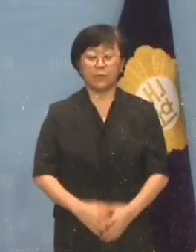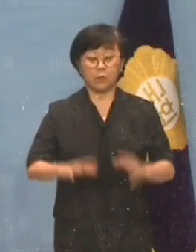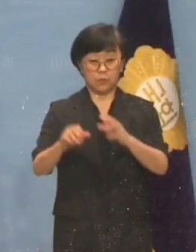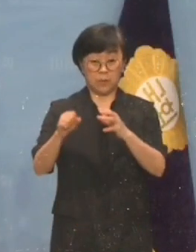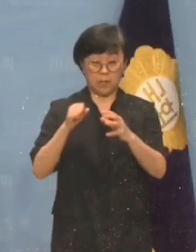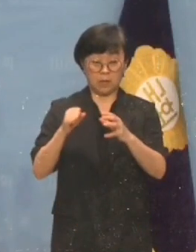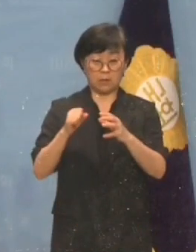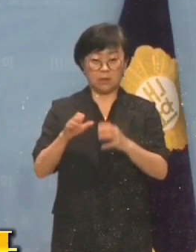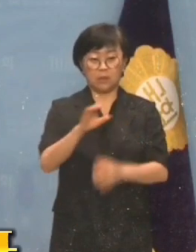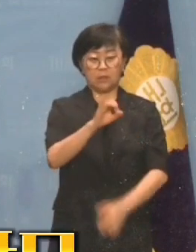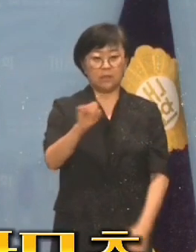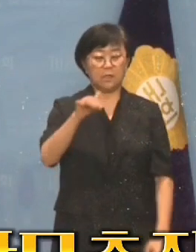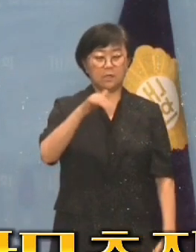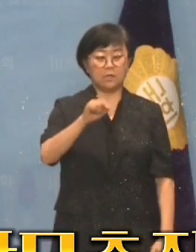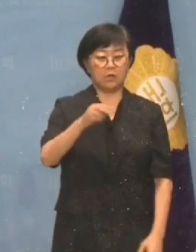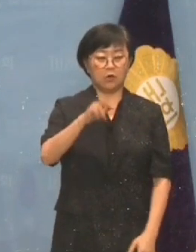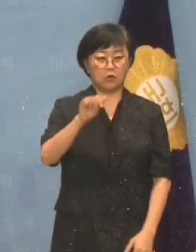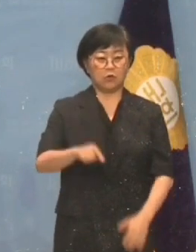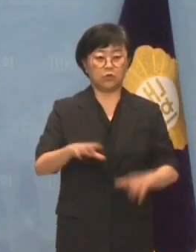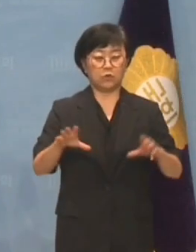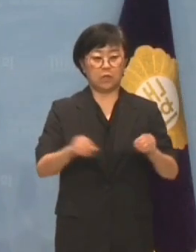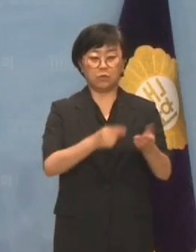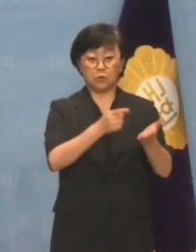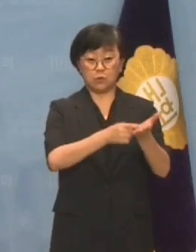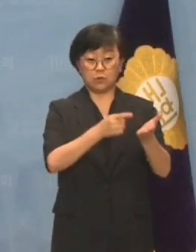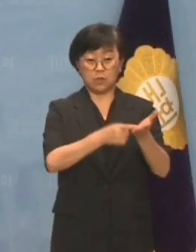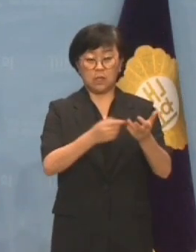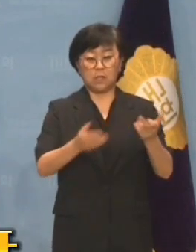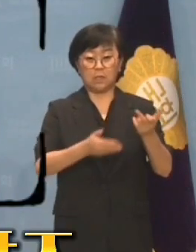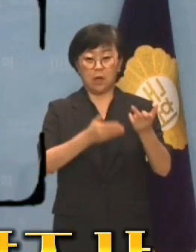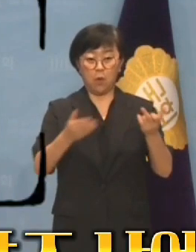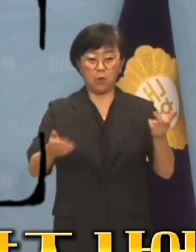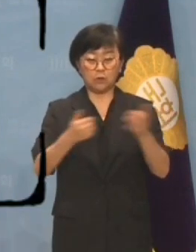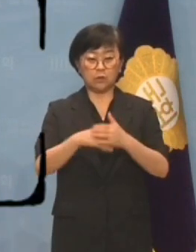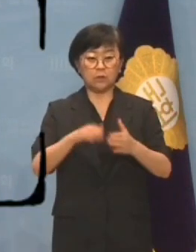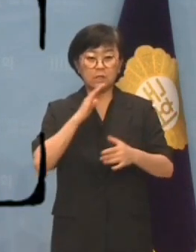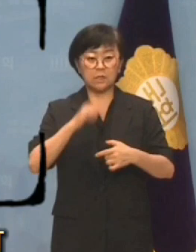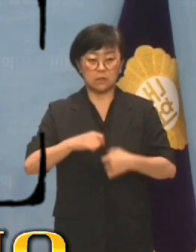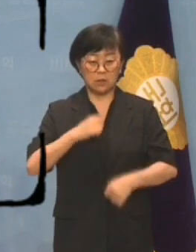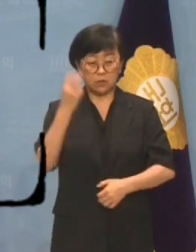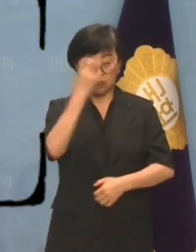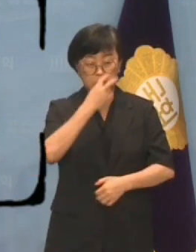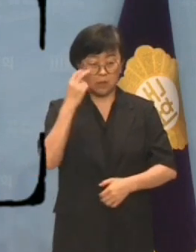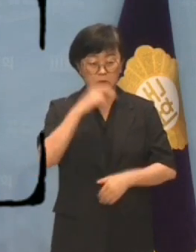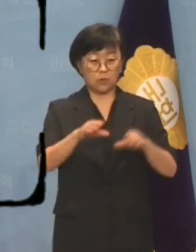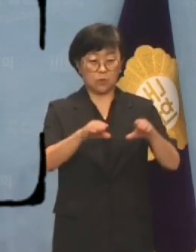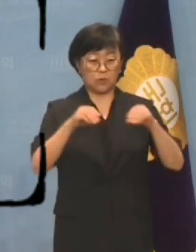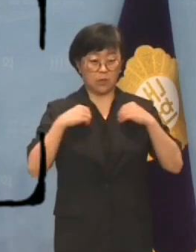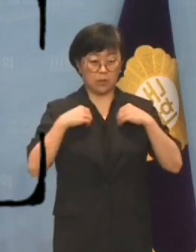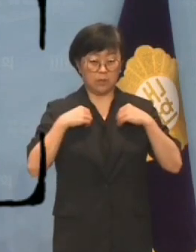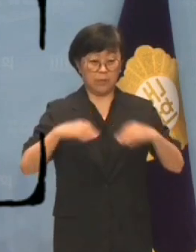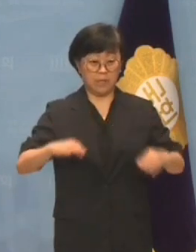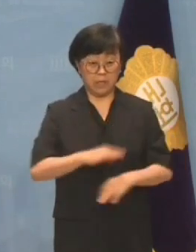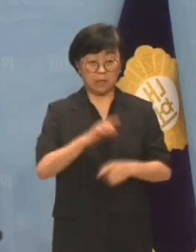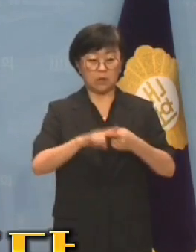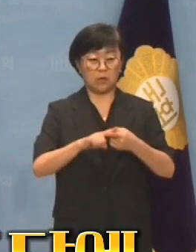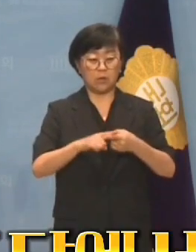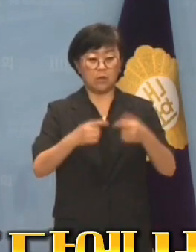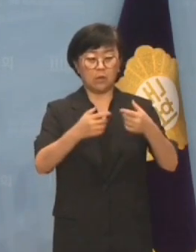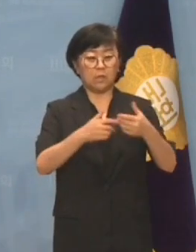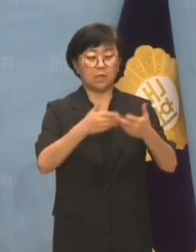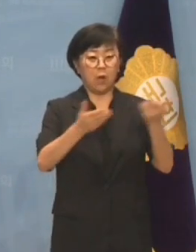국민의힘 이철규 사무총장은 강원도당 비리진상조사에서 손을 떼십시오. 국민의힘